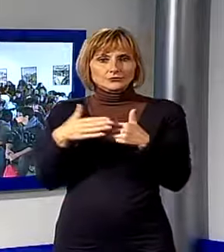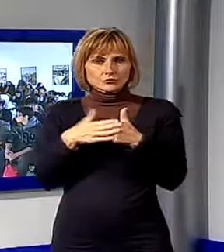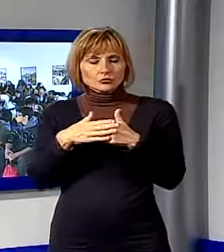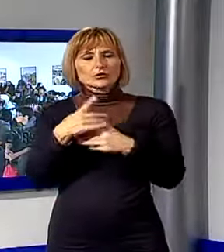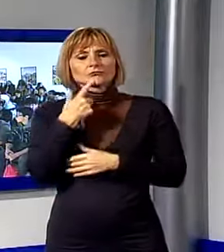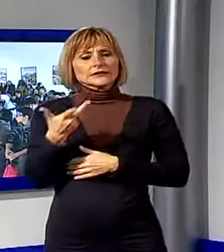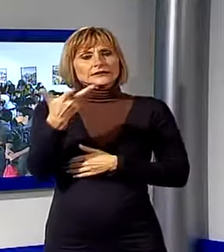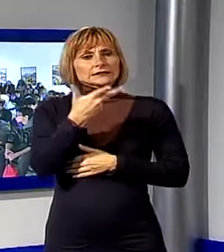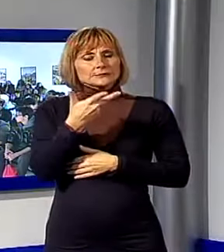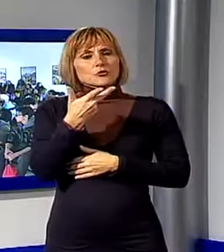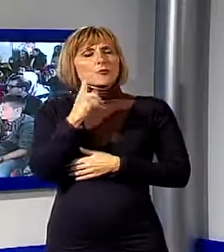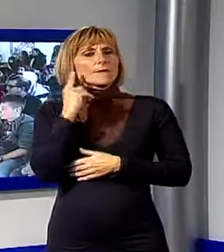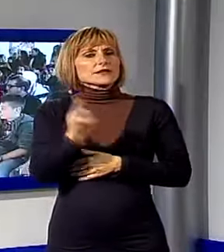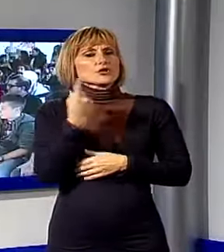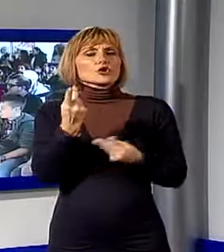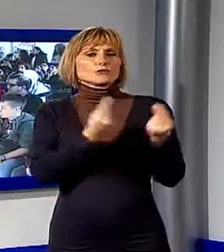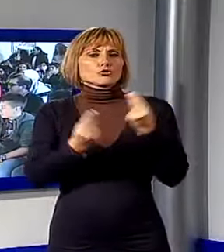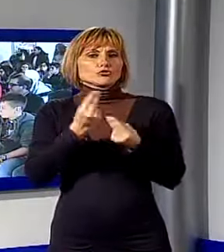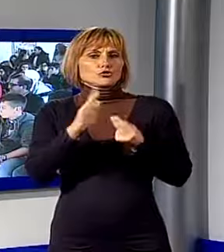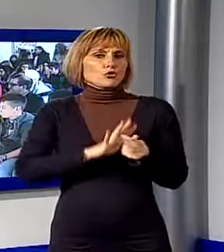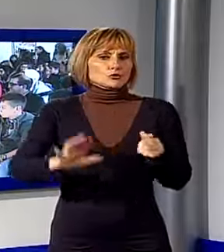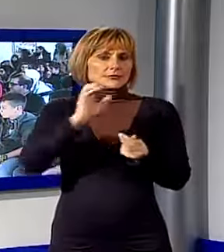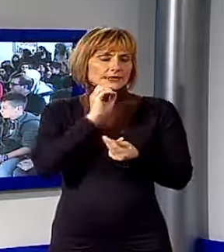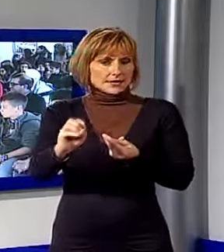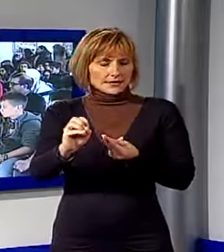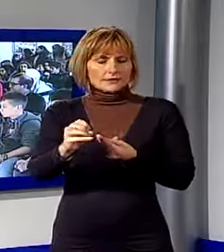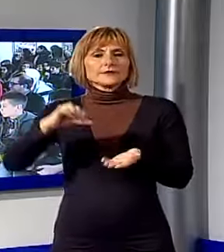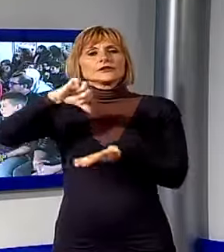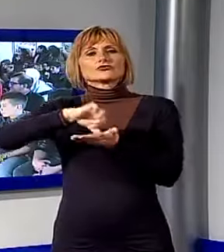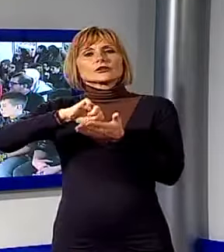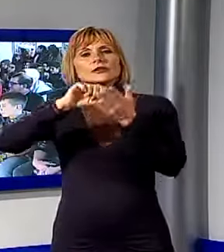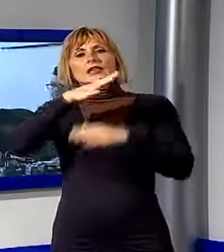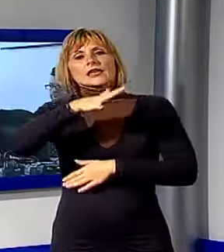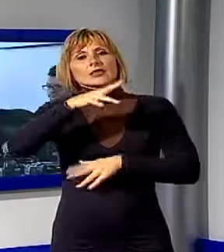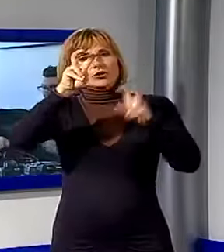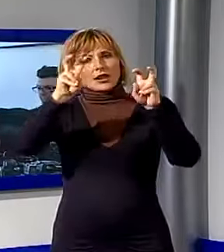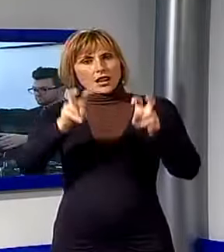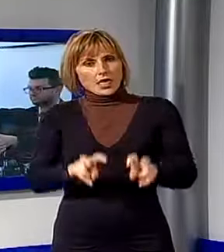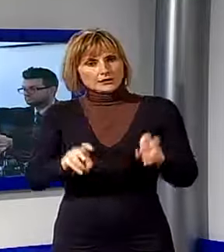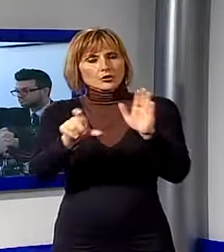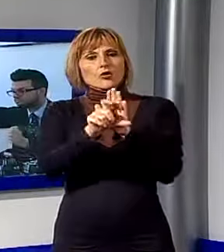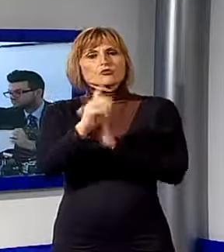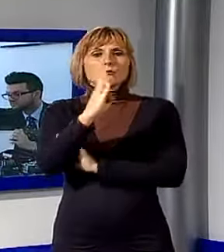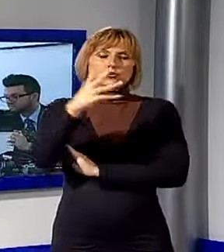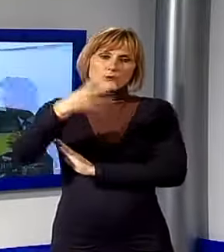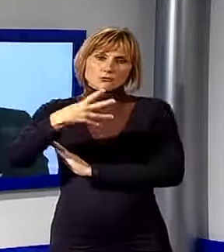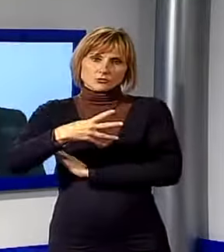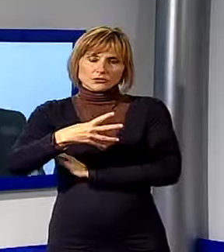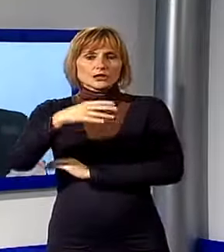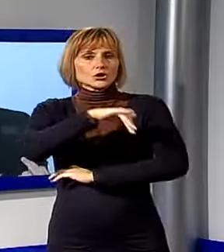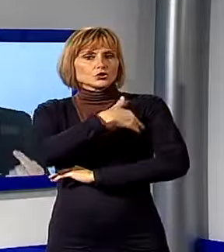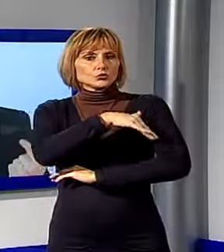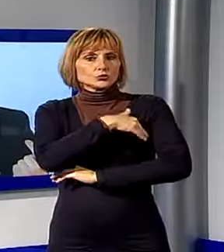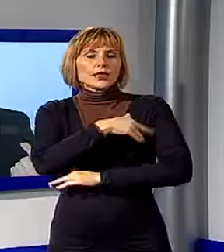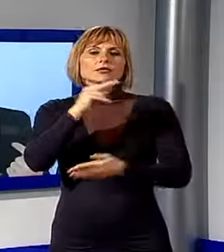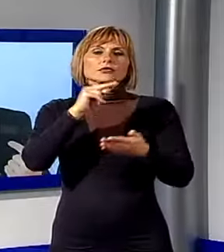migliori progetti in Toscana sul tema dell'energia. Presso la centrale idroelettrica di Piano della Rocca nel comune di Borgo a Mozzano, gli studenti dei